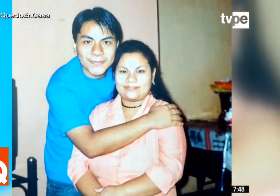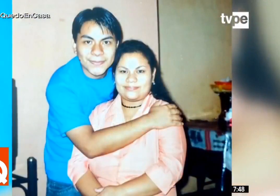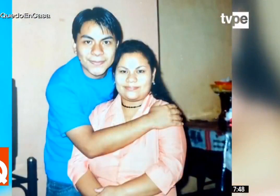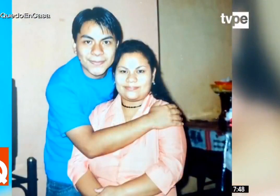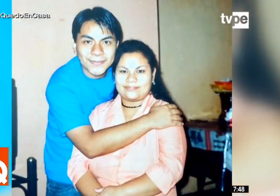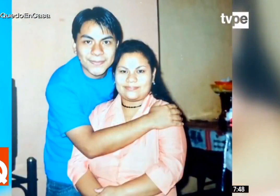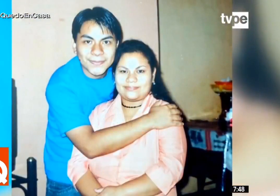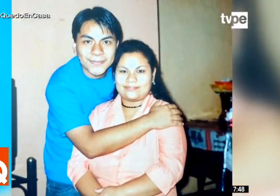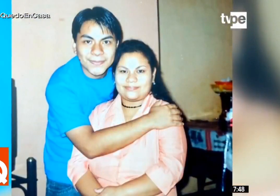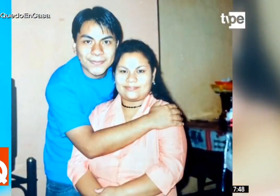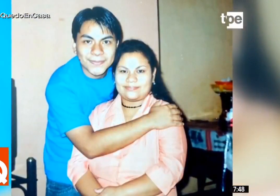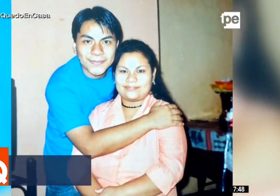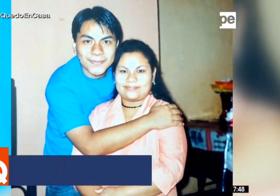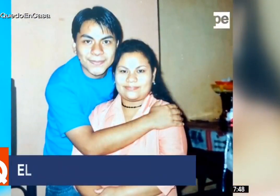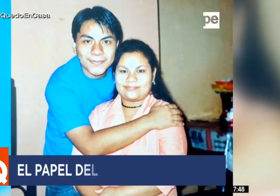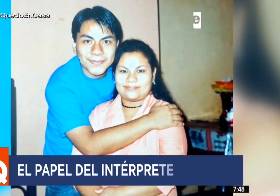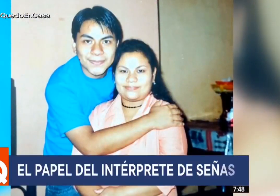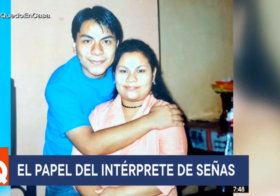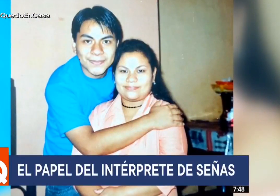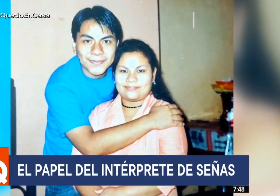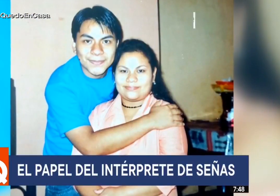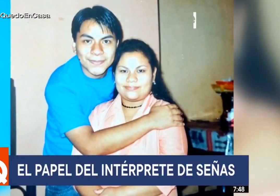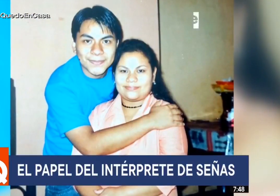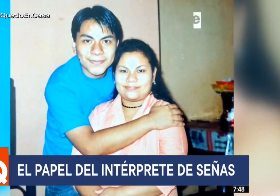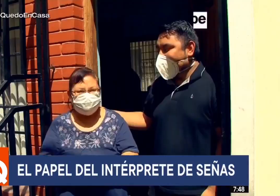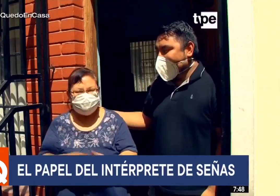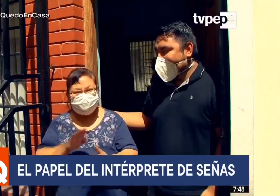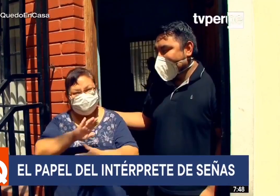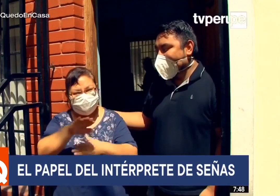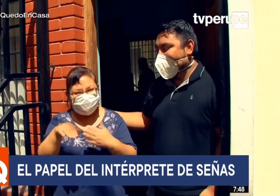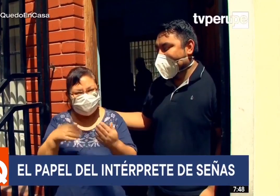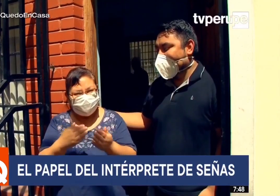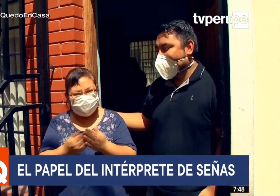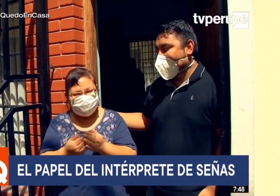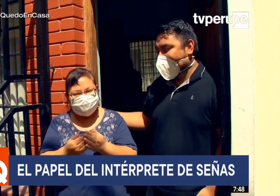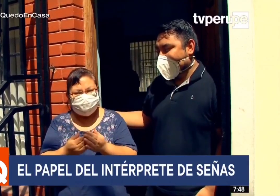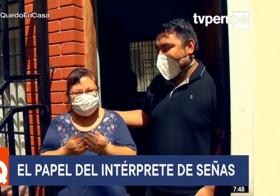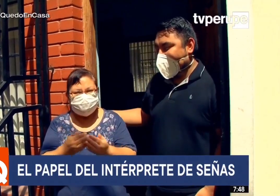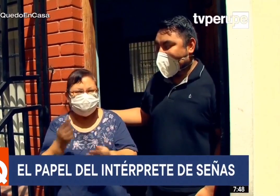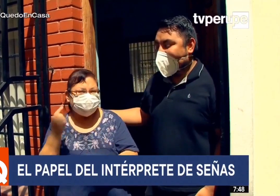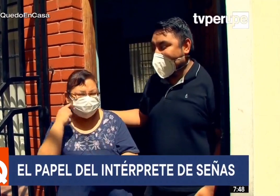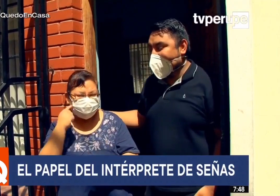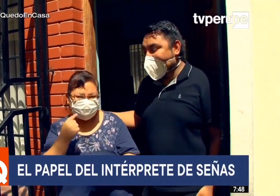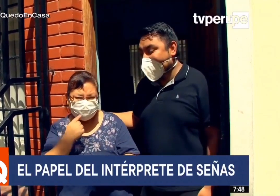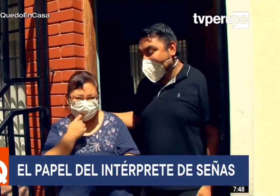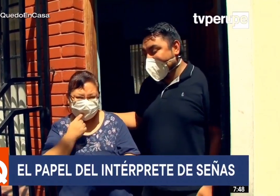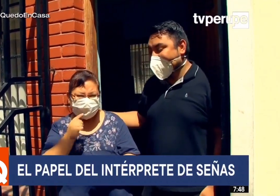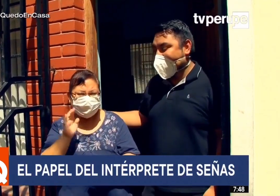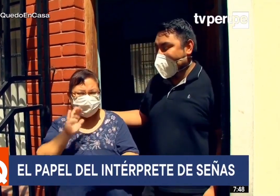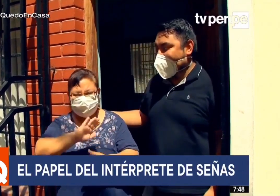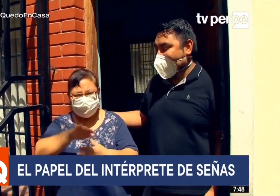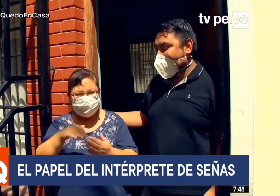creciendo me di cuenta que no era mi mamá, sino hermana. Hola. Quiero decirle a todos. Hola.